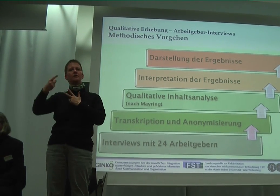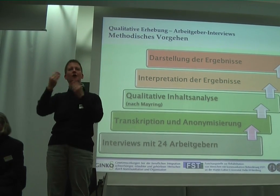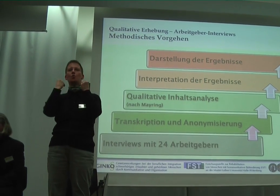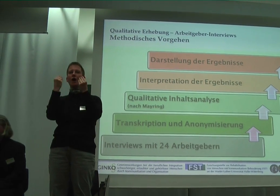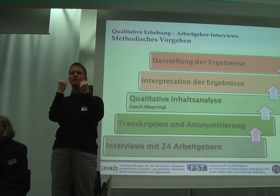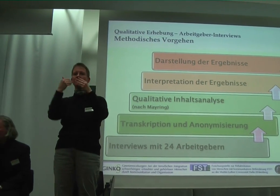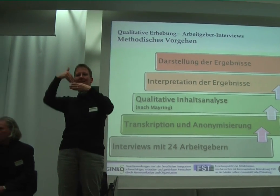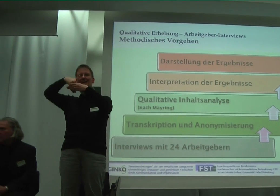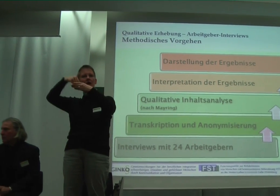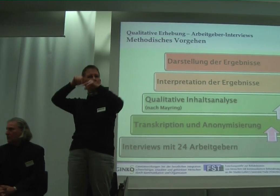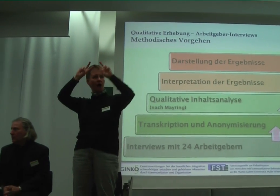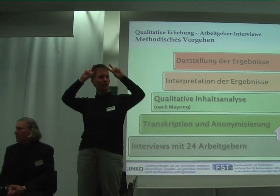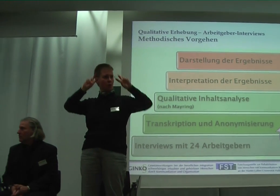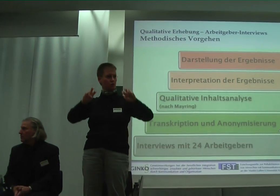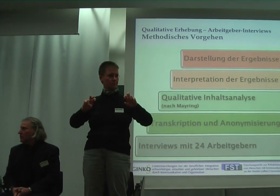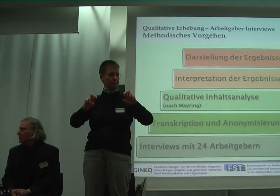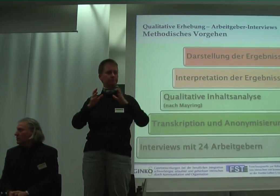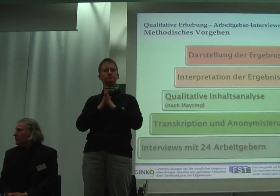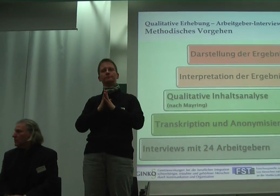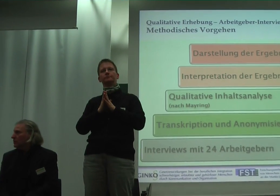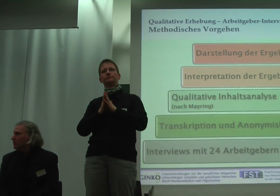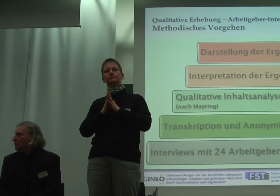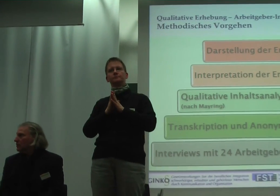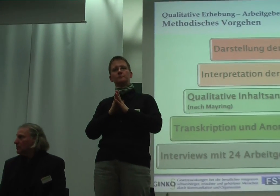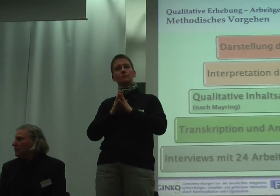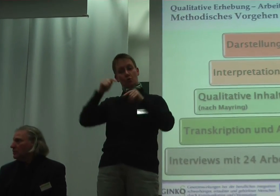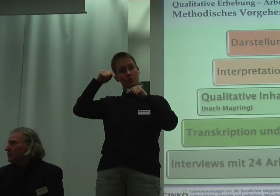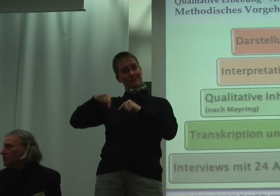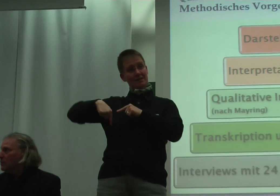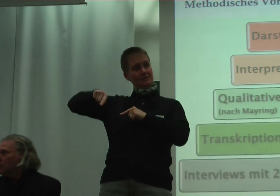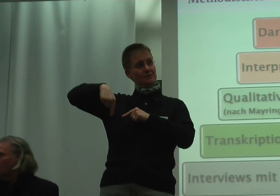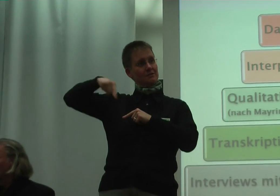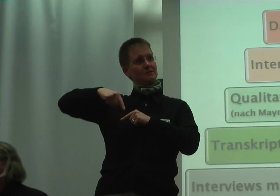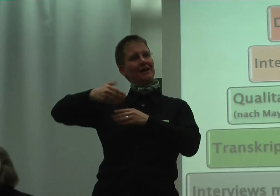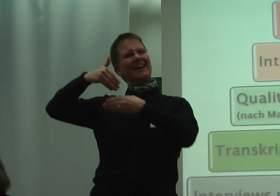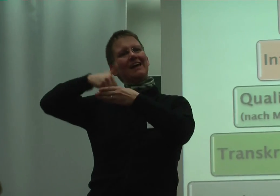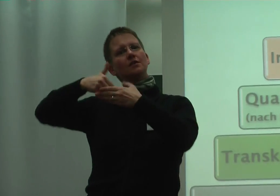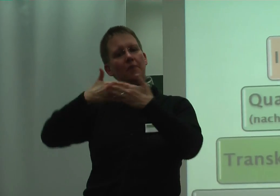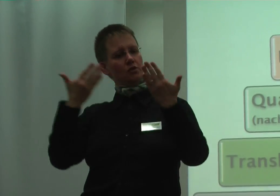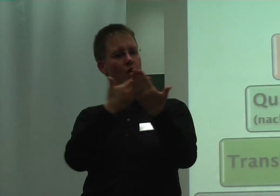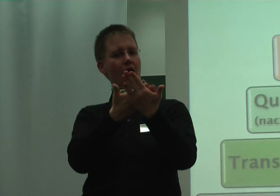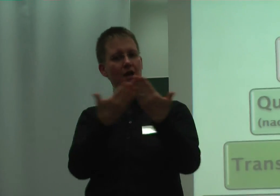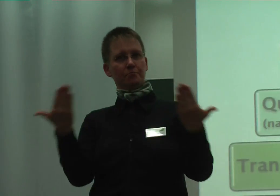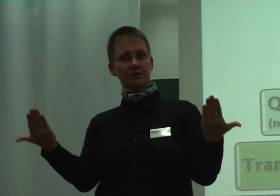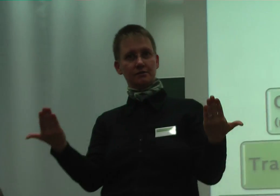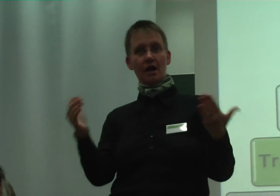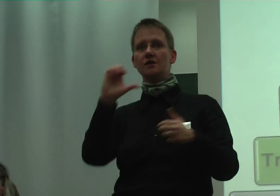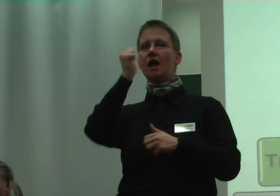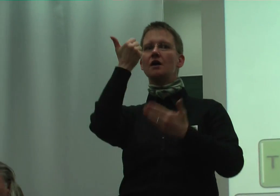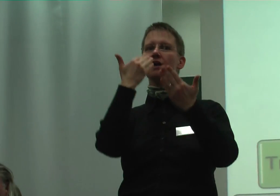Inhaltsanalyse durchgeführt und derzeit arbeiten wir an der Interpretation der Ergebnisse. Erste Ergebnisse stellen wir Ihnen auch